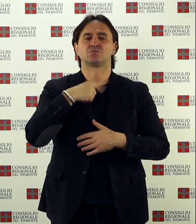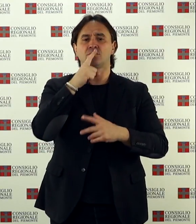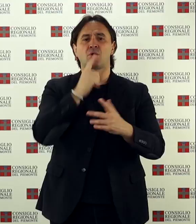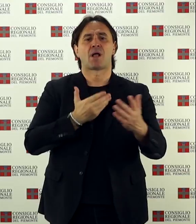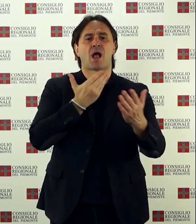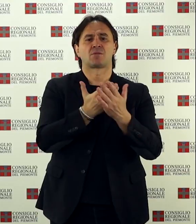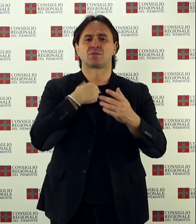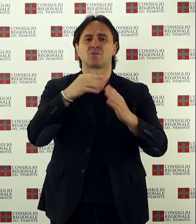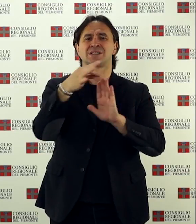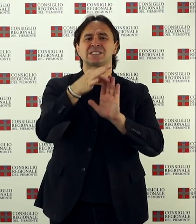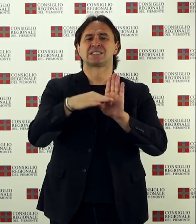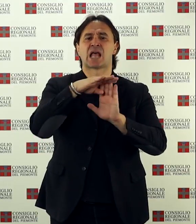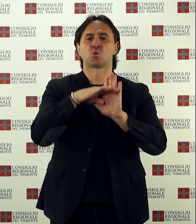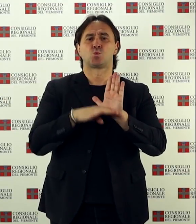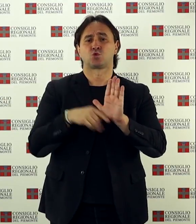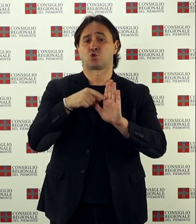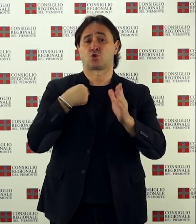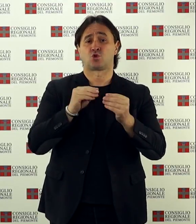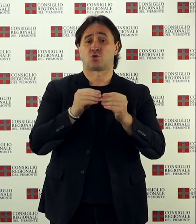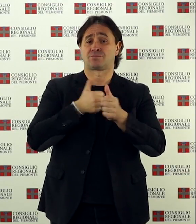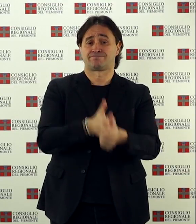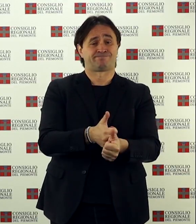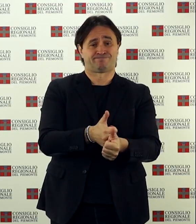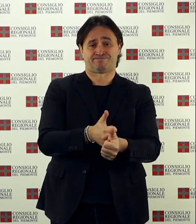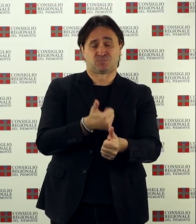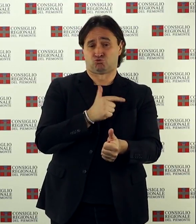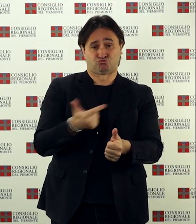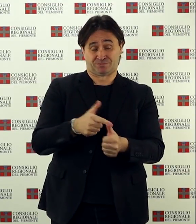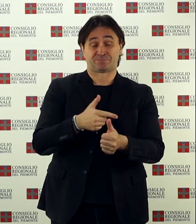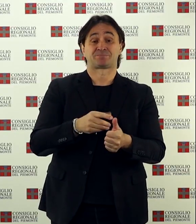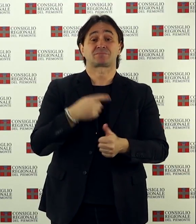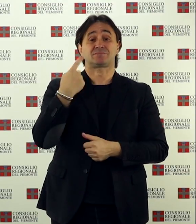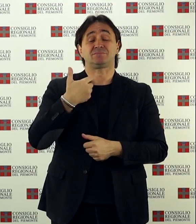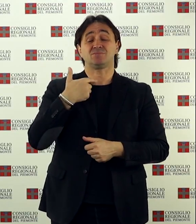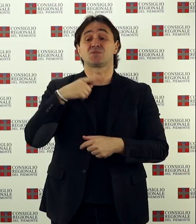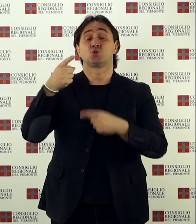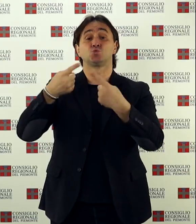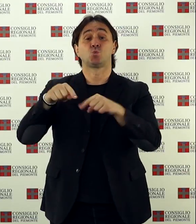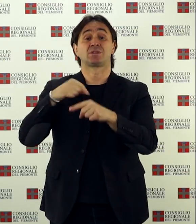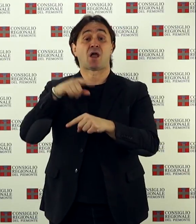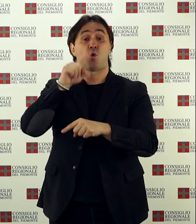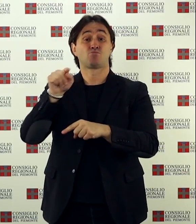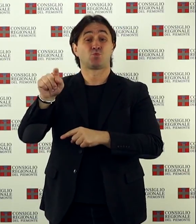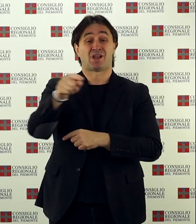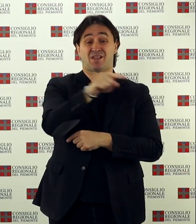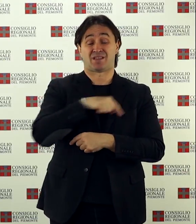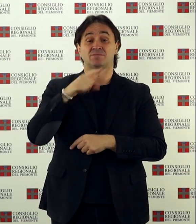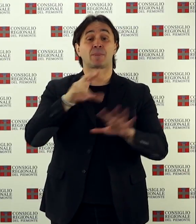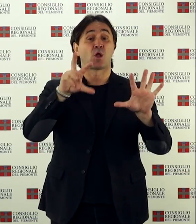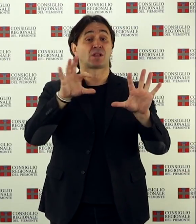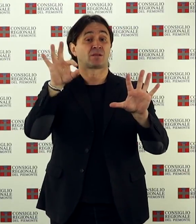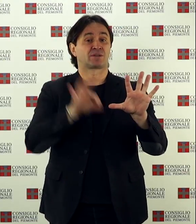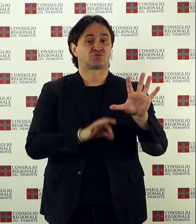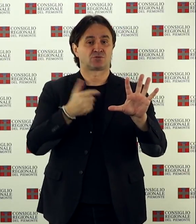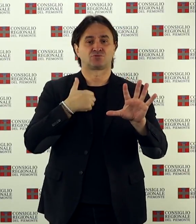maniera idonea i propri statuti. Dati positivi, invece, per quanto riguarda la composizione delle giunte comunali, che per oltre l'80